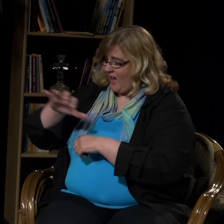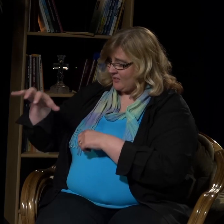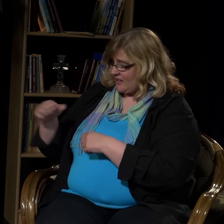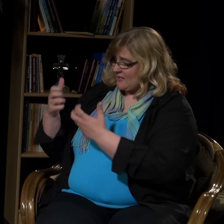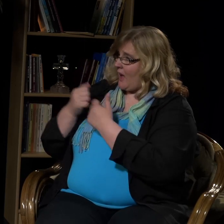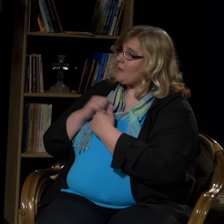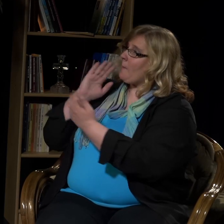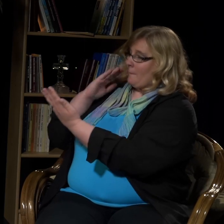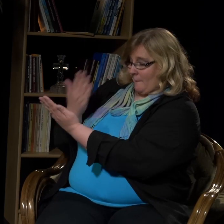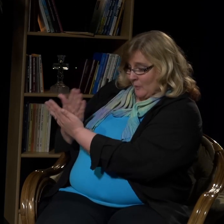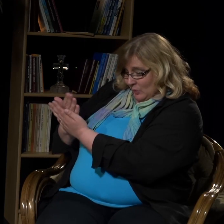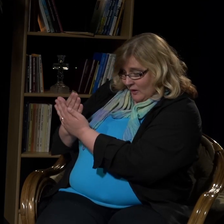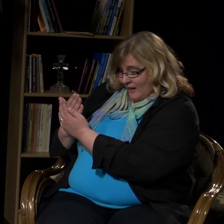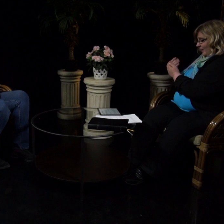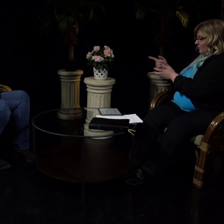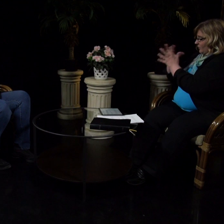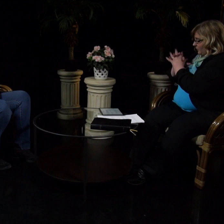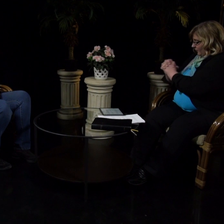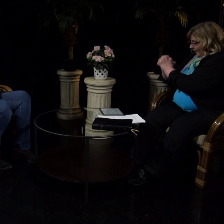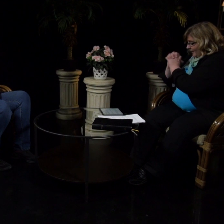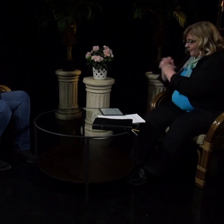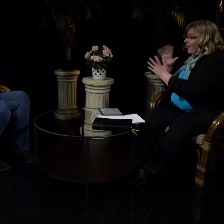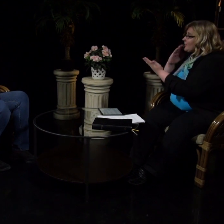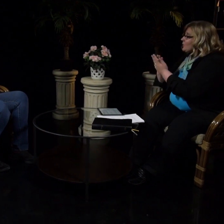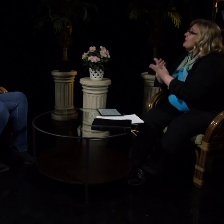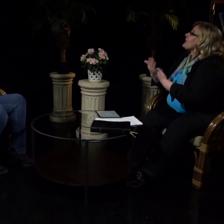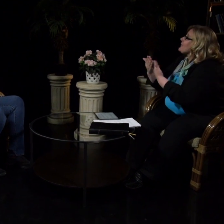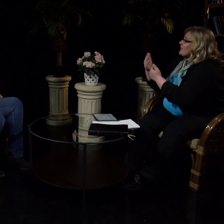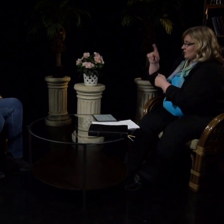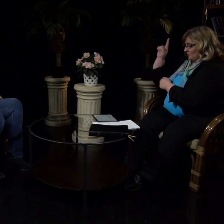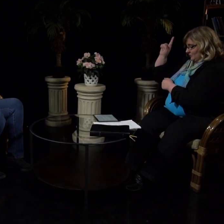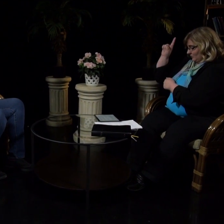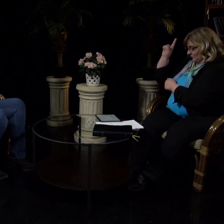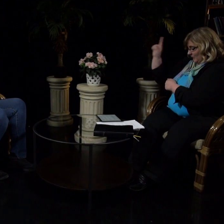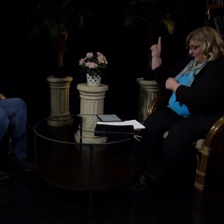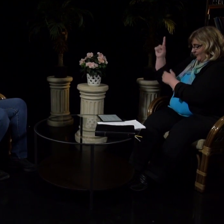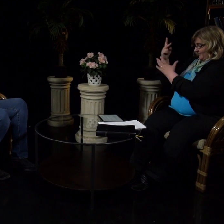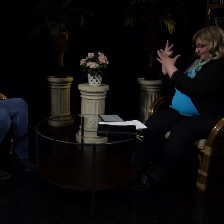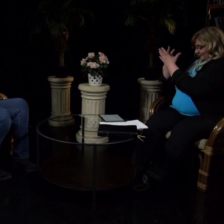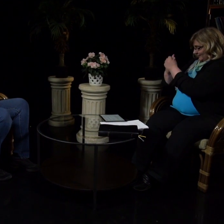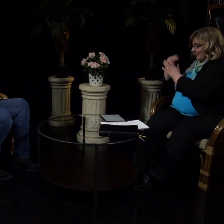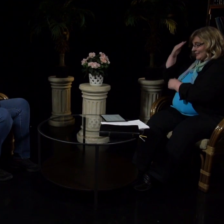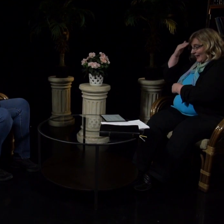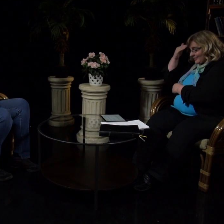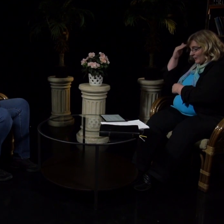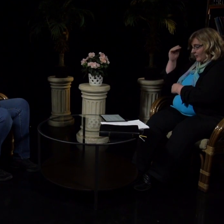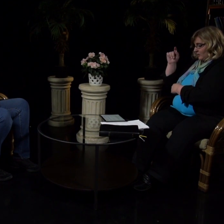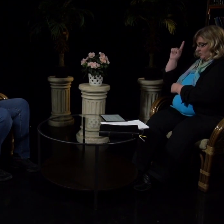mistään huolissanne, vaan kaikessa saattakaa pyyntönne rukoillen ja anoen kiitoksen kanssa Jumalan